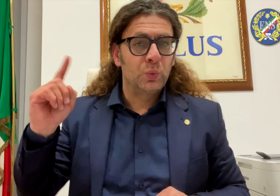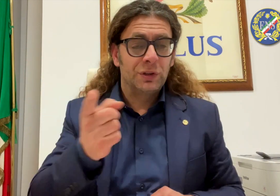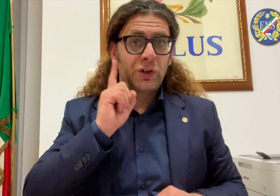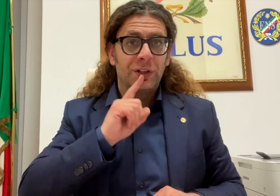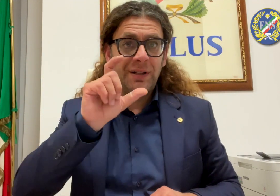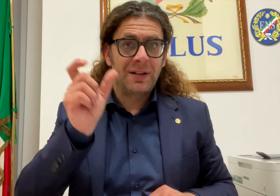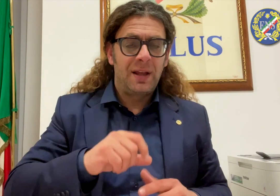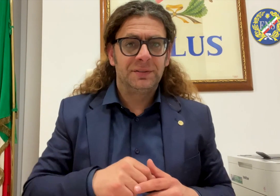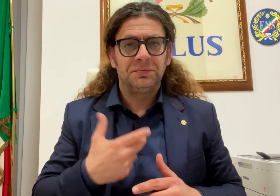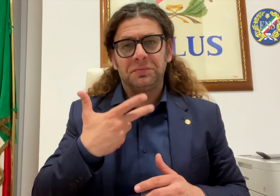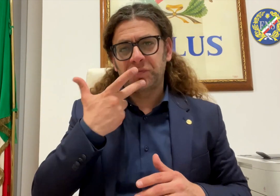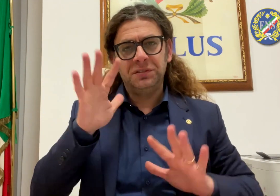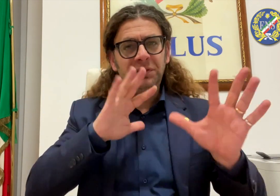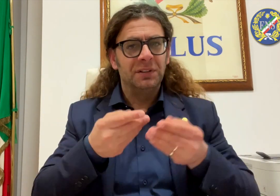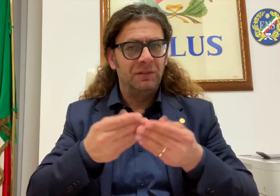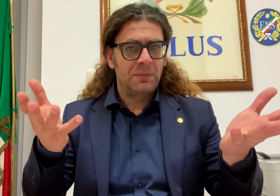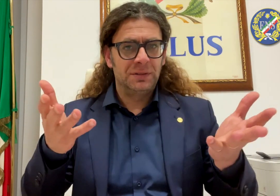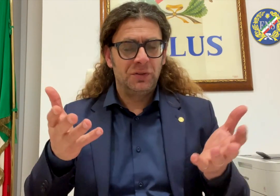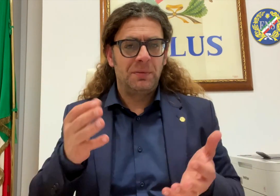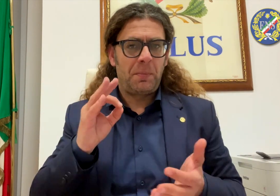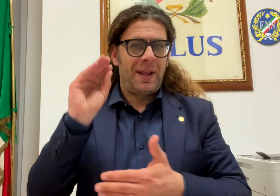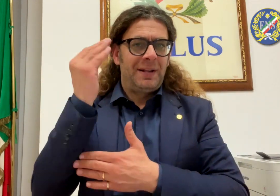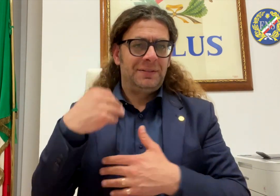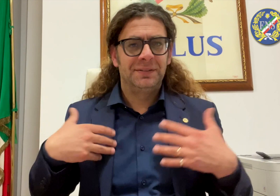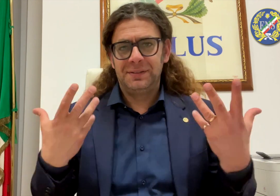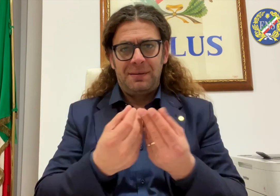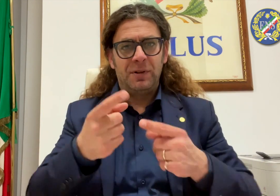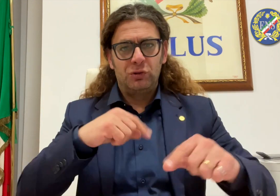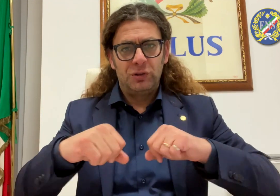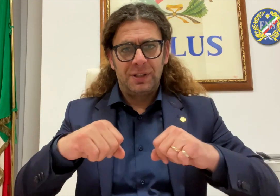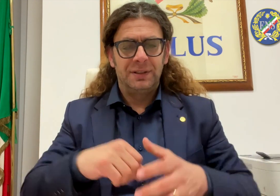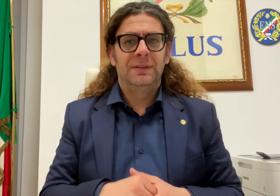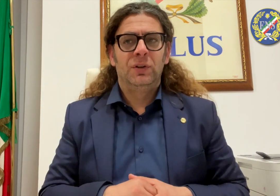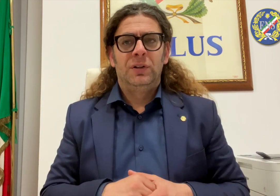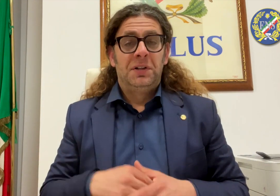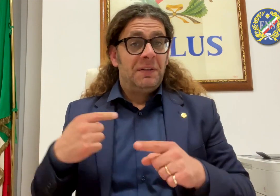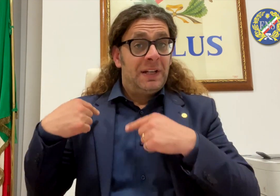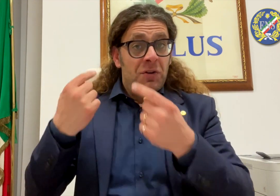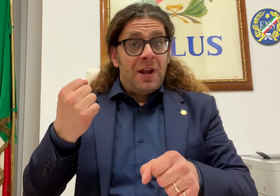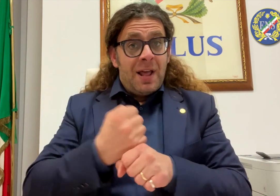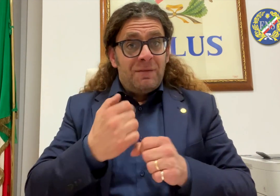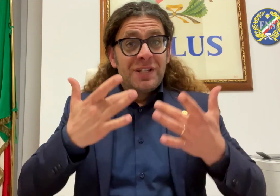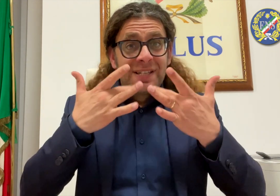Cari sordi italiani, desidero darvi una serie di informazioni su quello che è stato il lavoro svolto dal Consiglio Direttivo fino a questo momento.